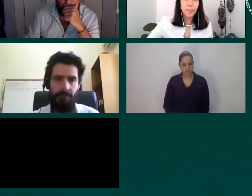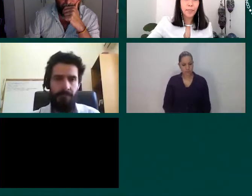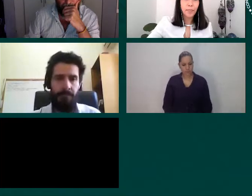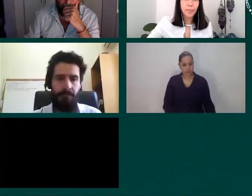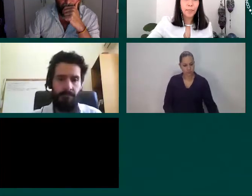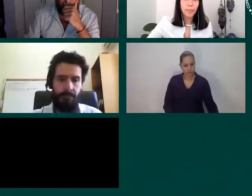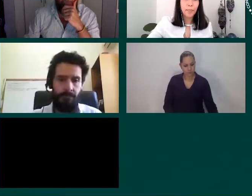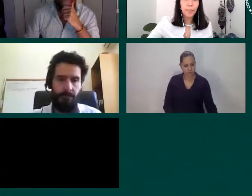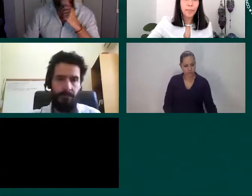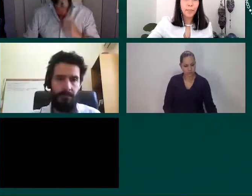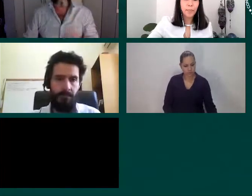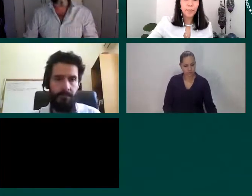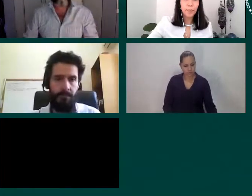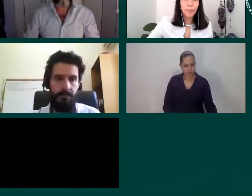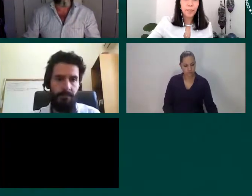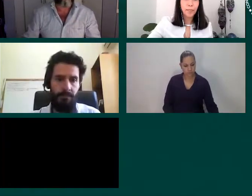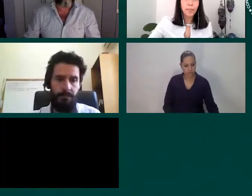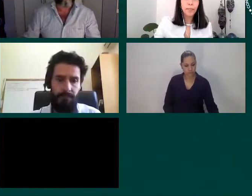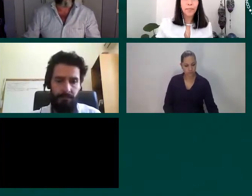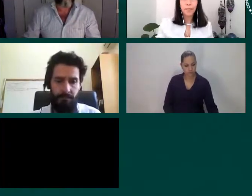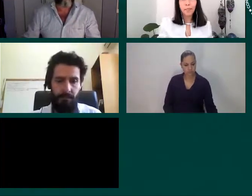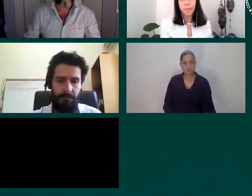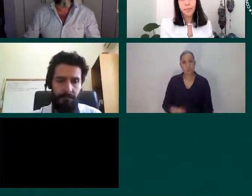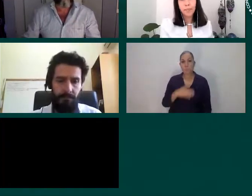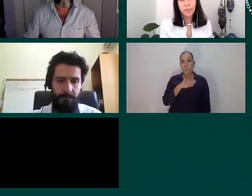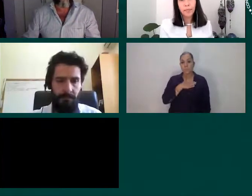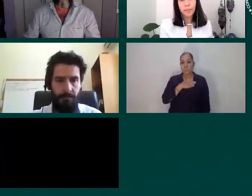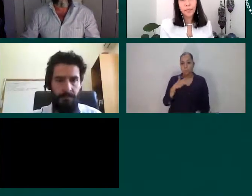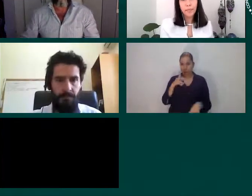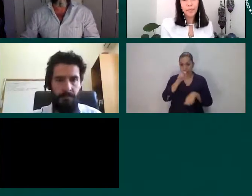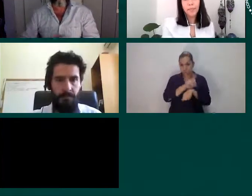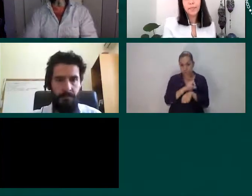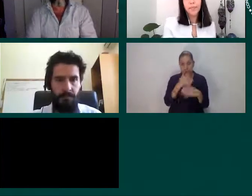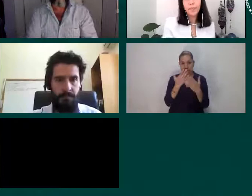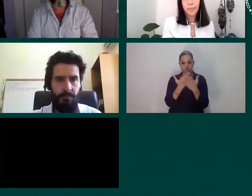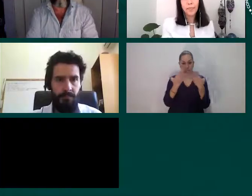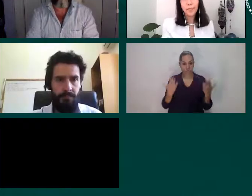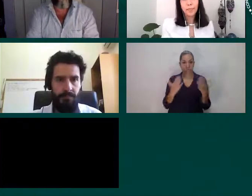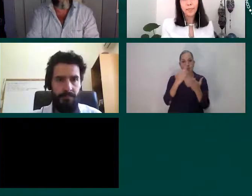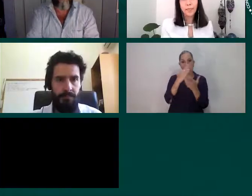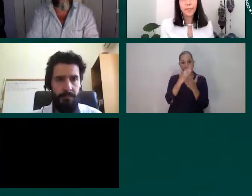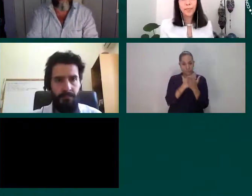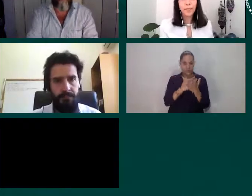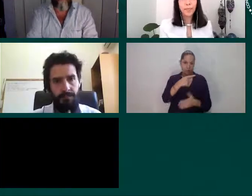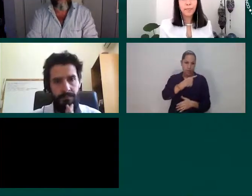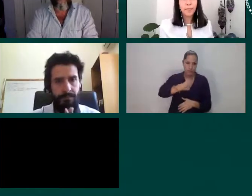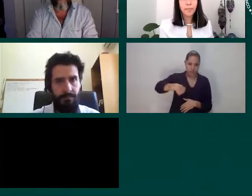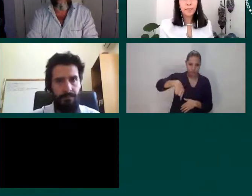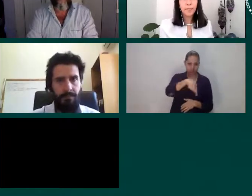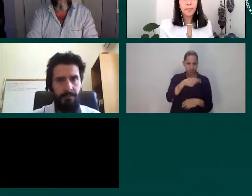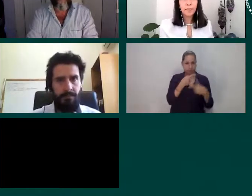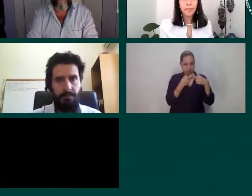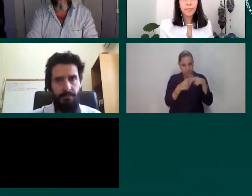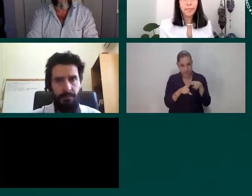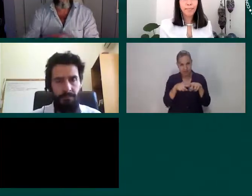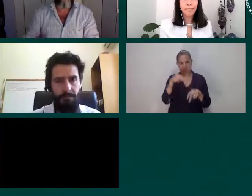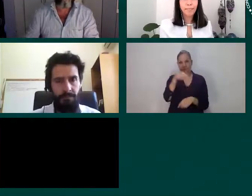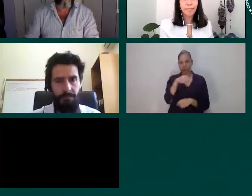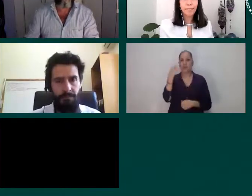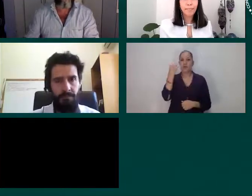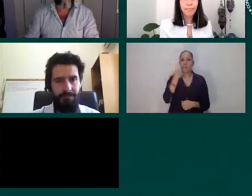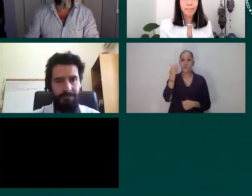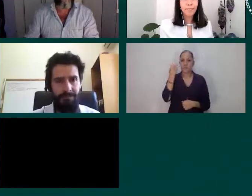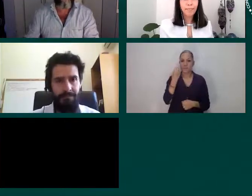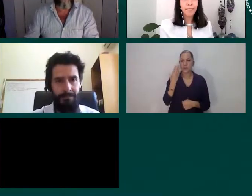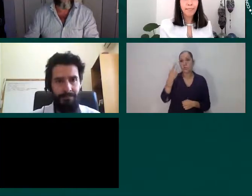Diferenciados por COVID-19 y Movilidad Humana, una mirada desde las ciudades, que pues organizamos el COPRED